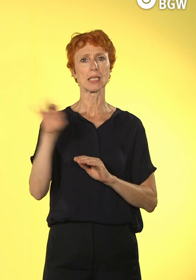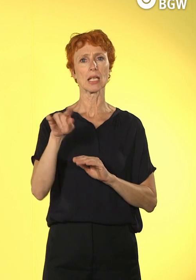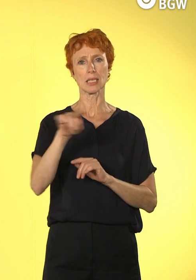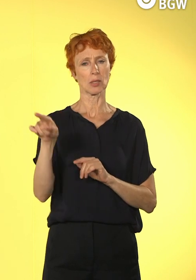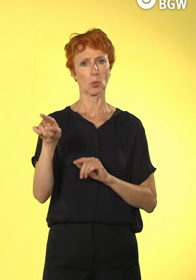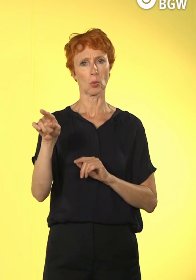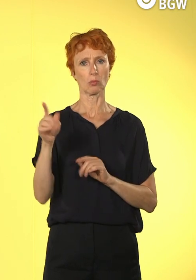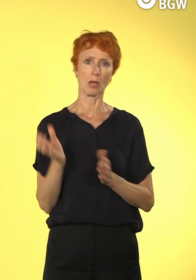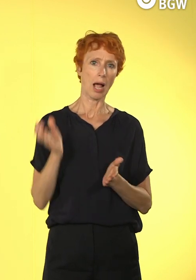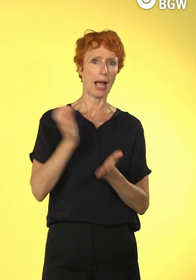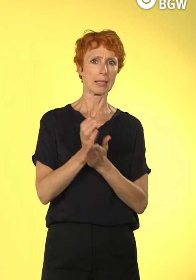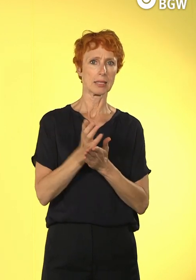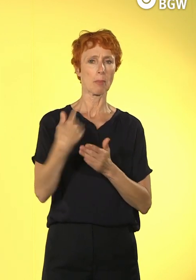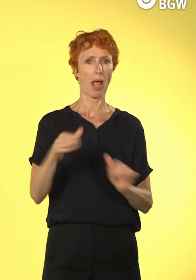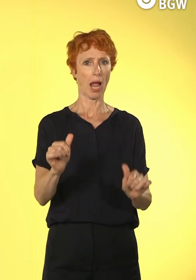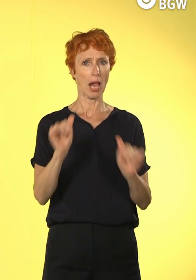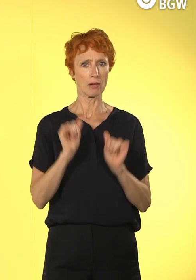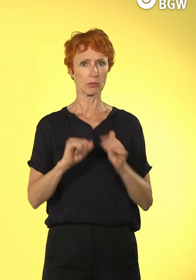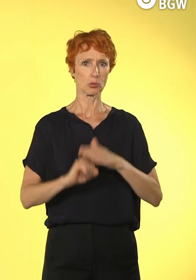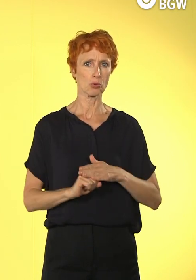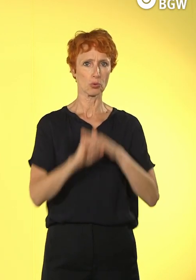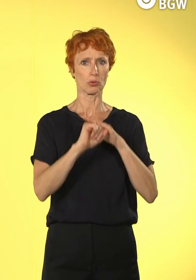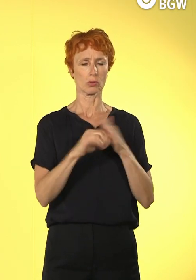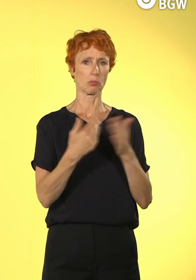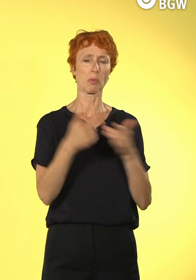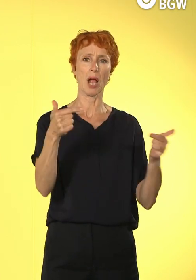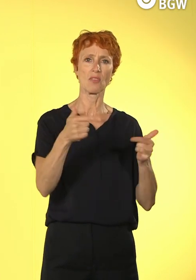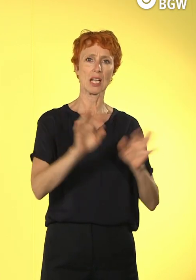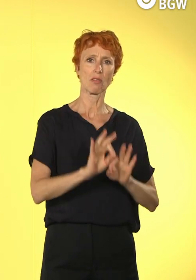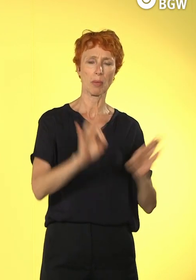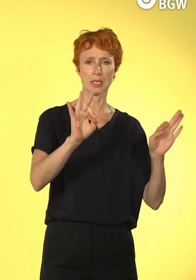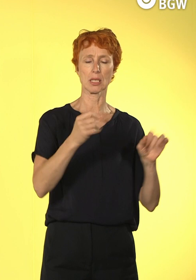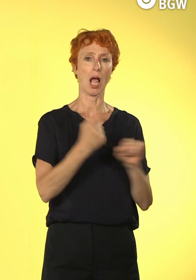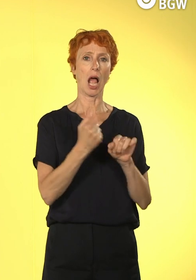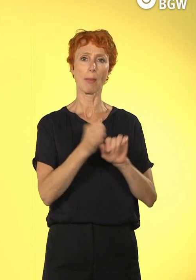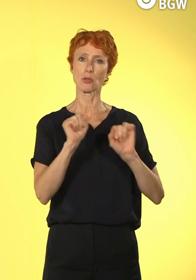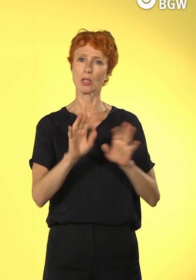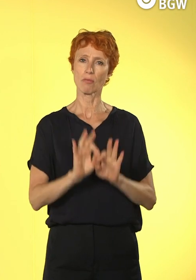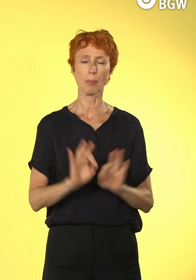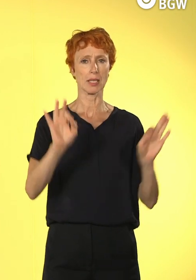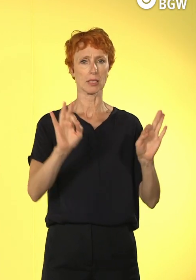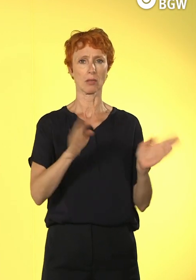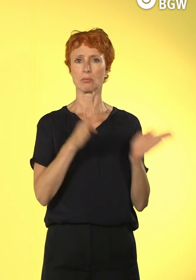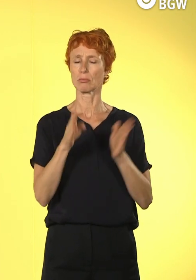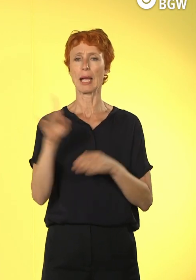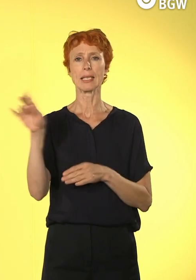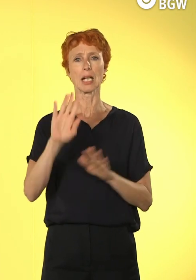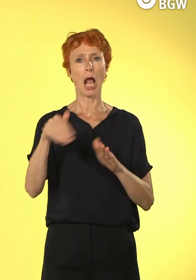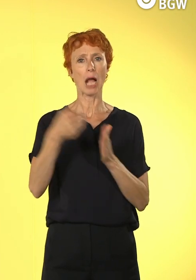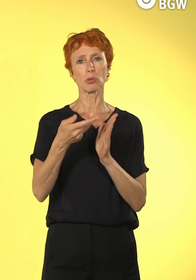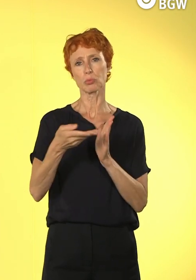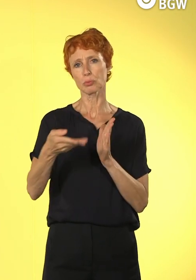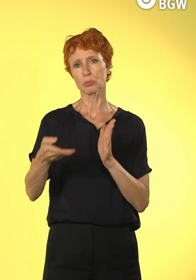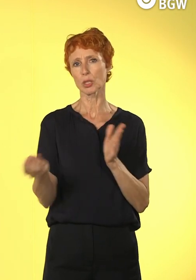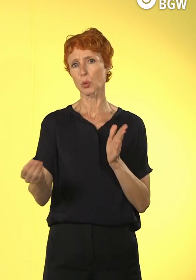kann. Dinge umsetzen, Pflege besser machen, Arbeitsschutz besser machen, digitale Angebote machen und, und, und. Wird